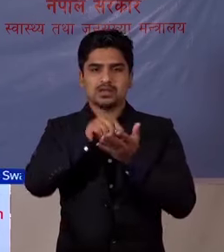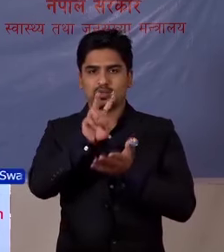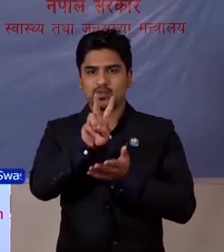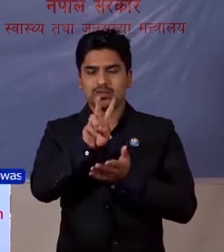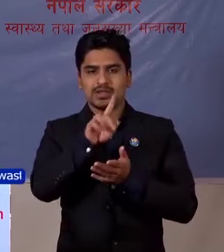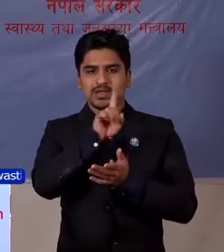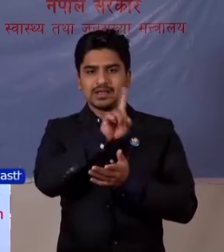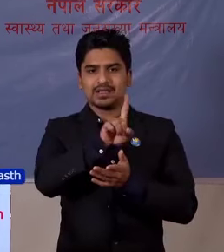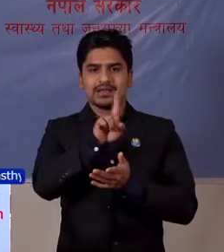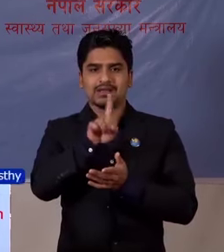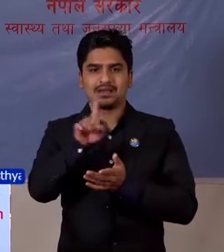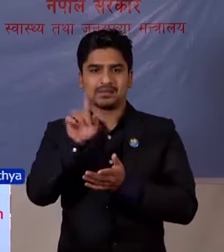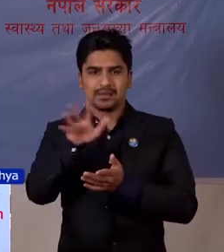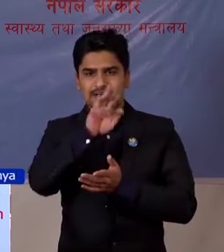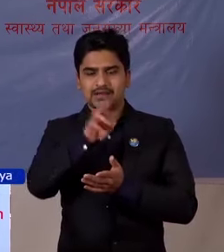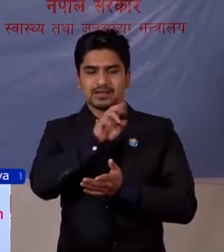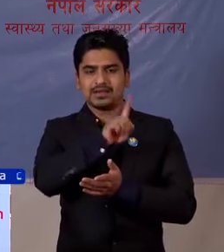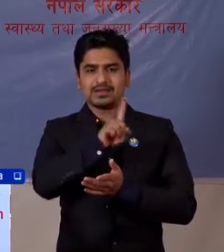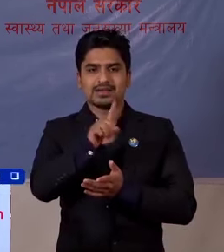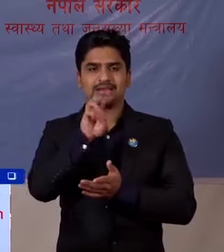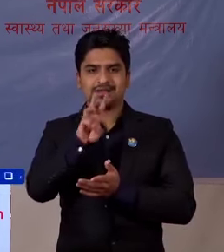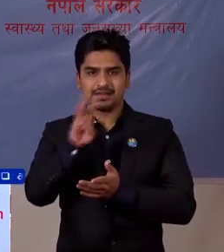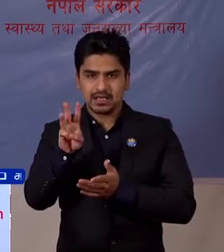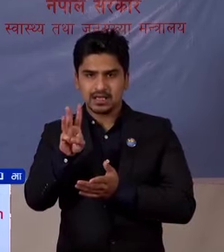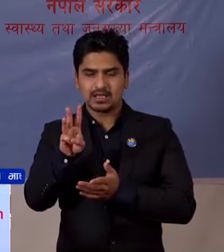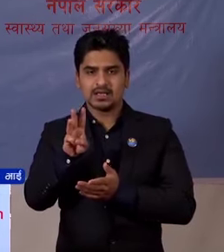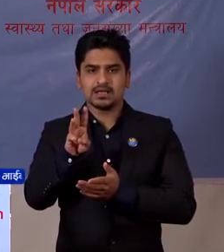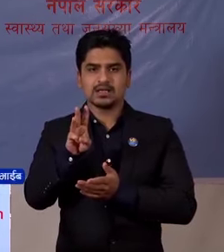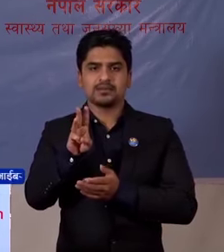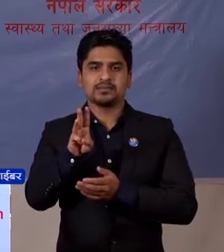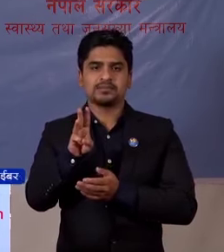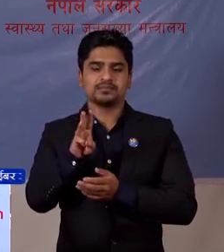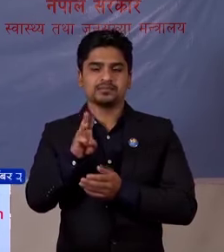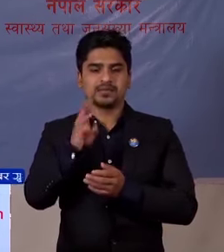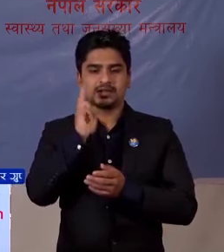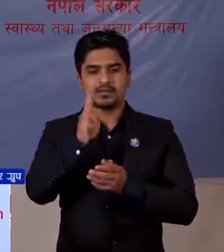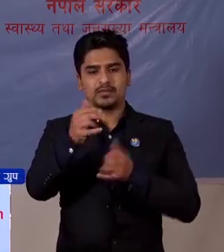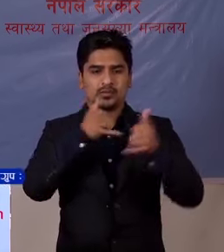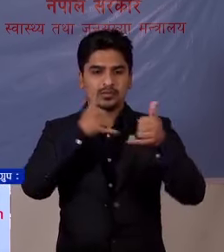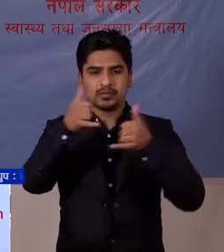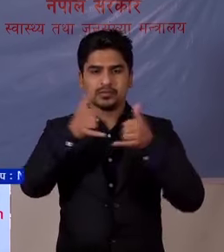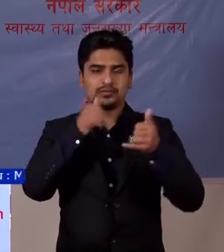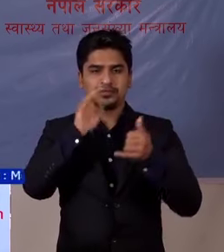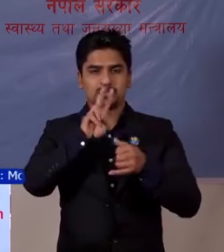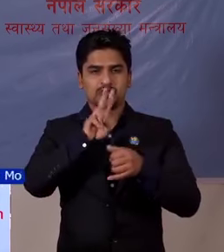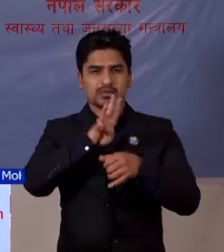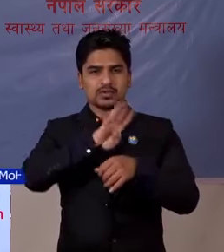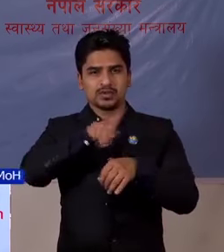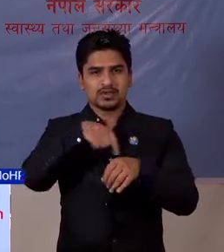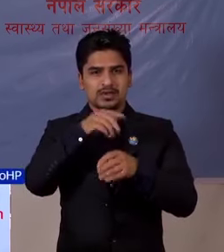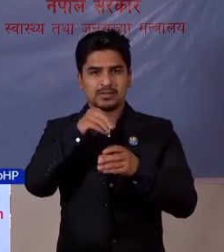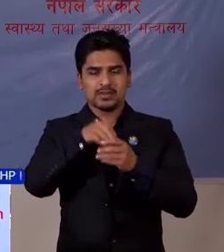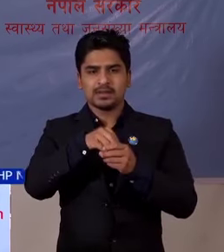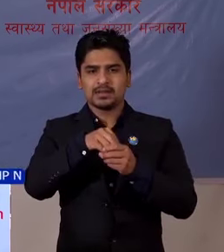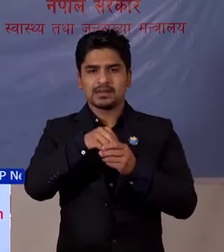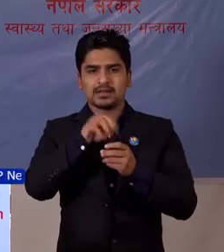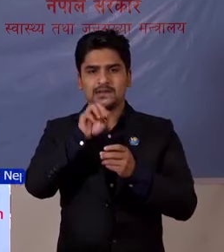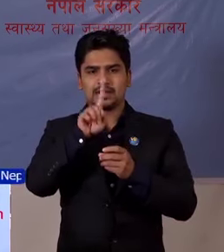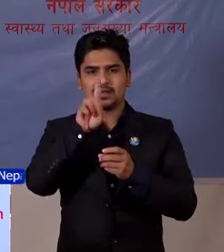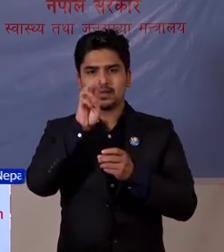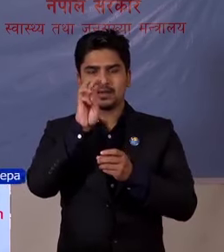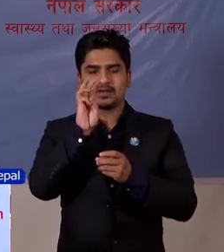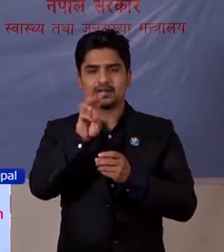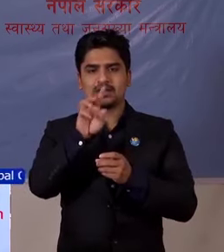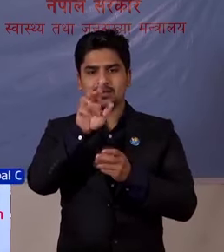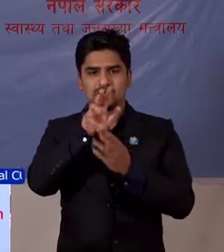दुई ओटा 115 र एगहारा त्यात्तिस जस्मा कॉल अरो आयको संख्या गता 24 गंटा मां 1029